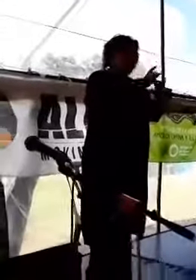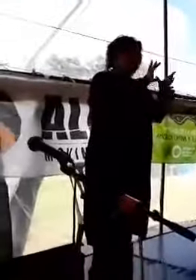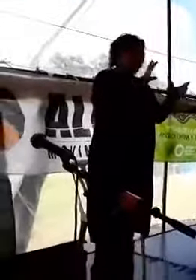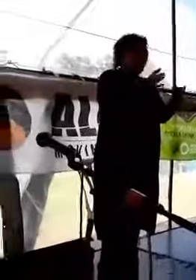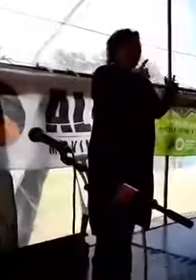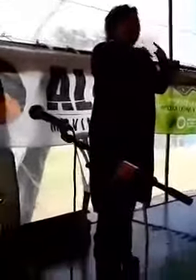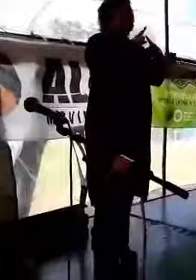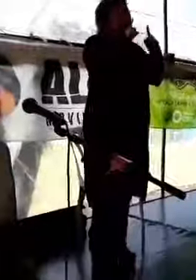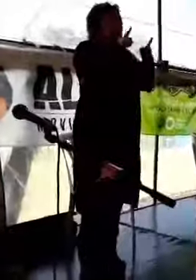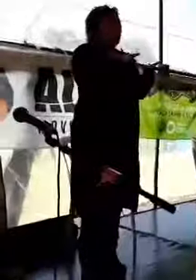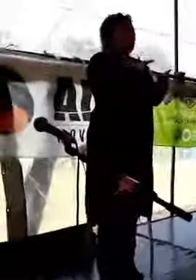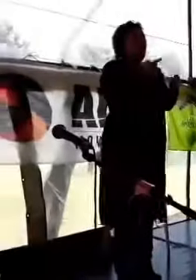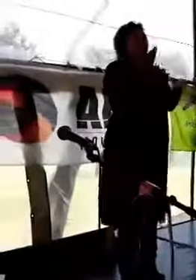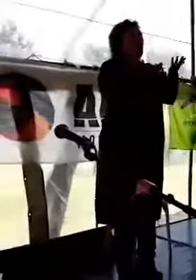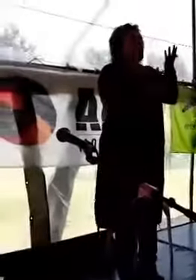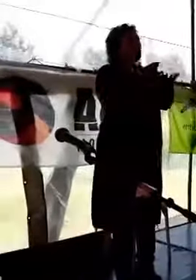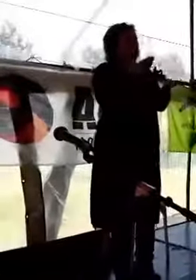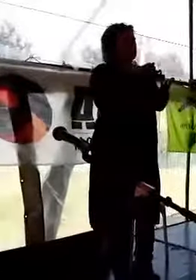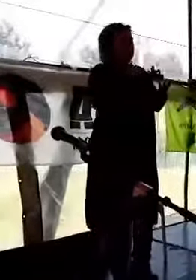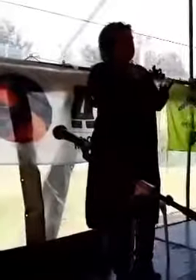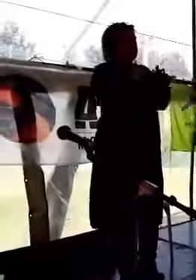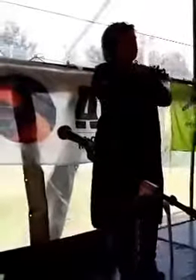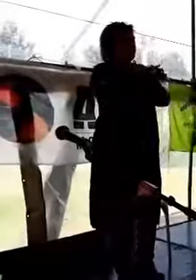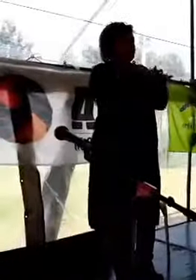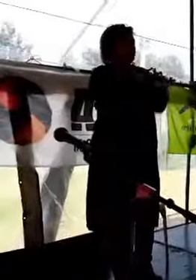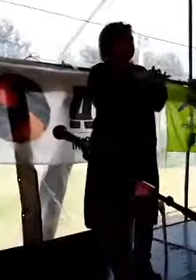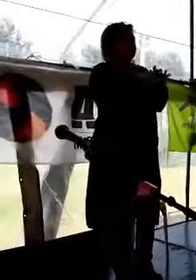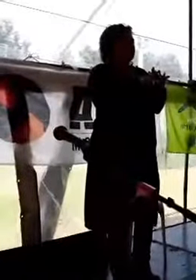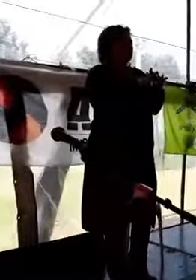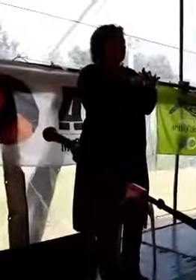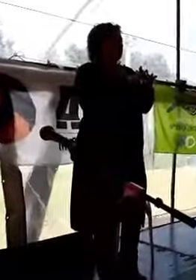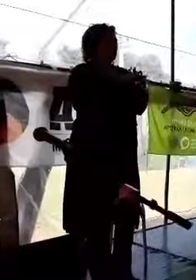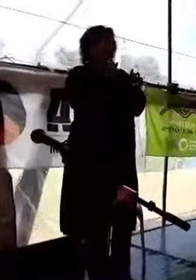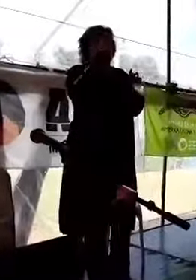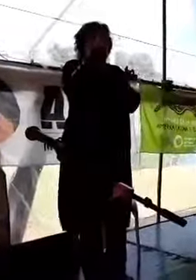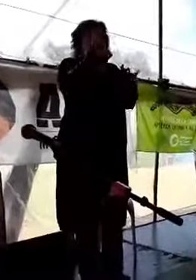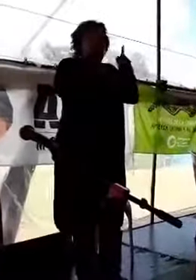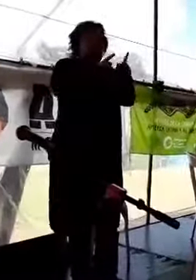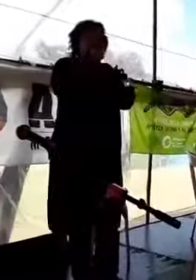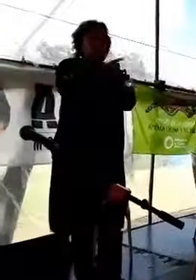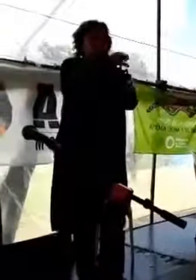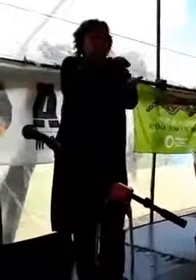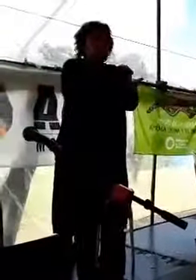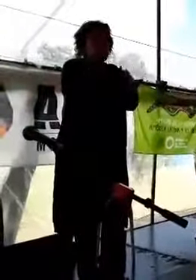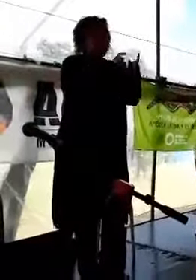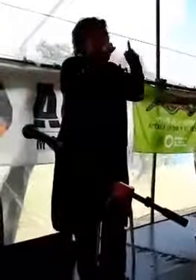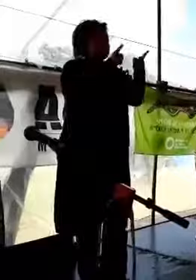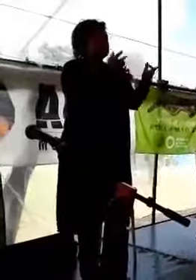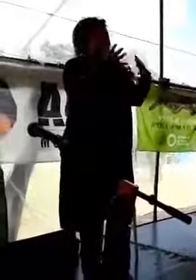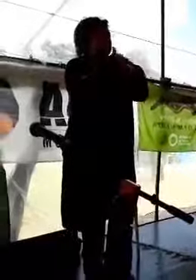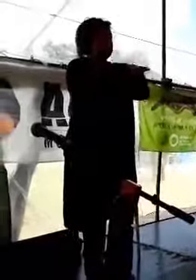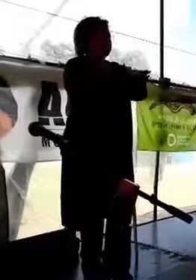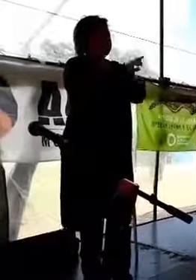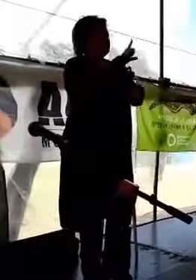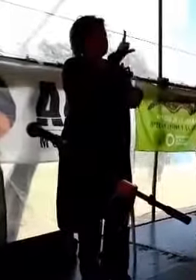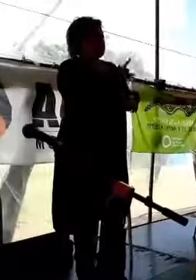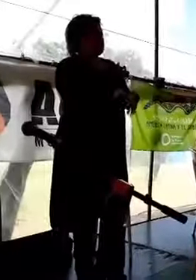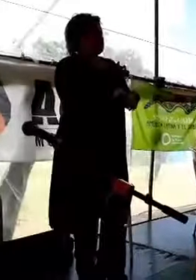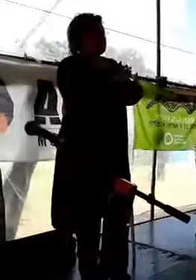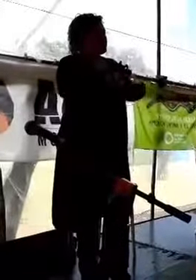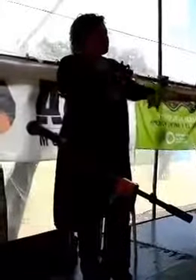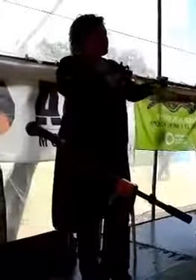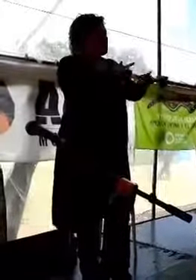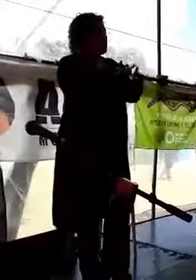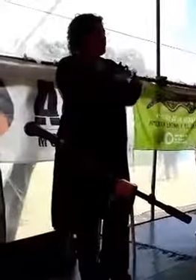com justiça social, a soberania popular e a integração regional de nossa